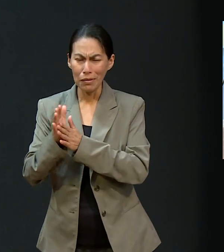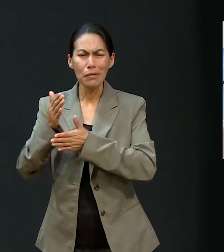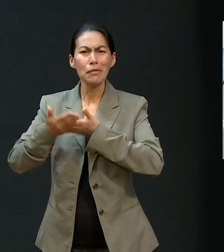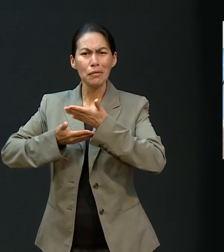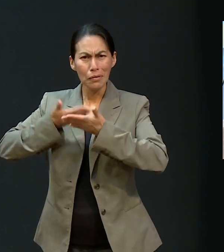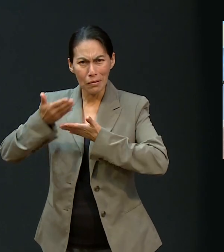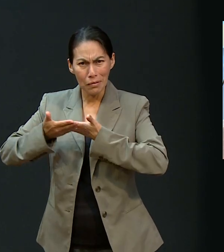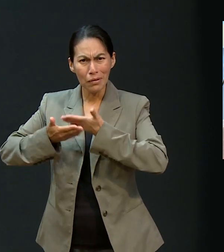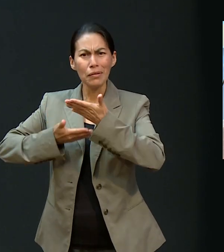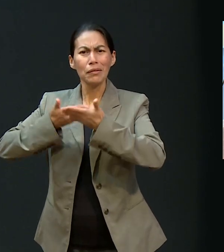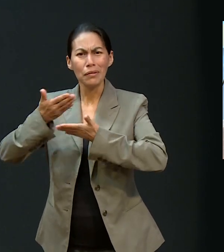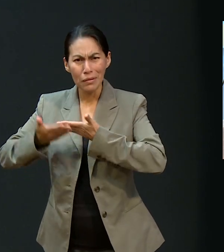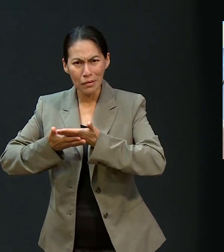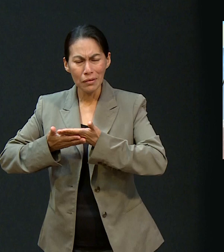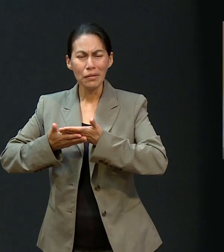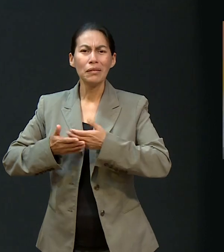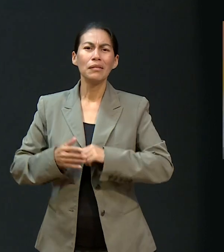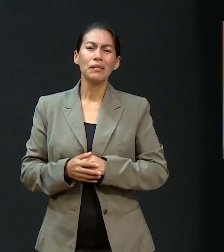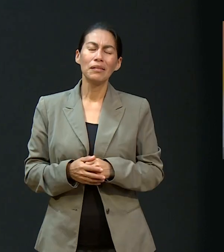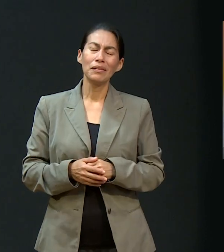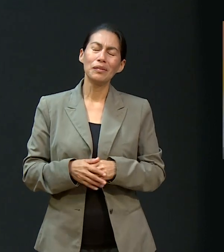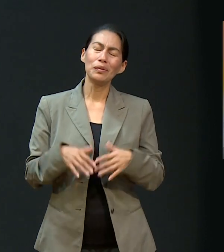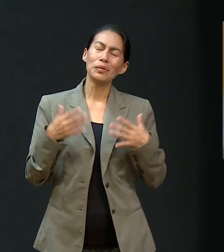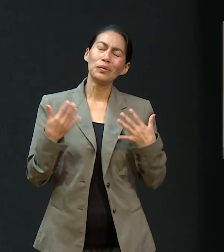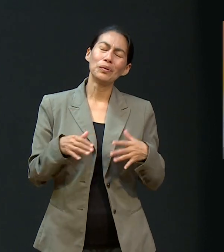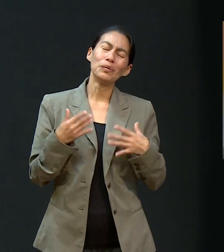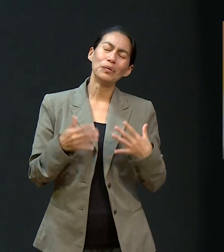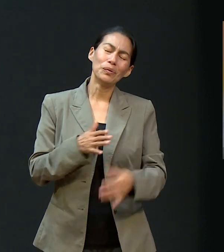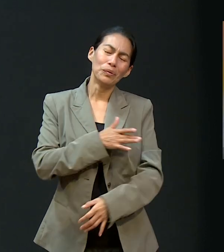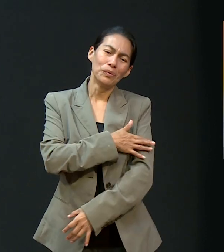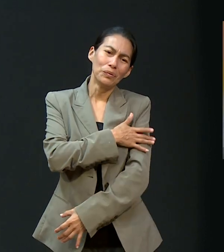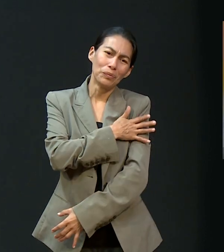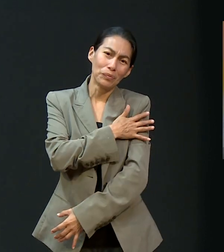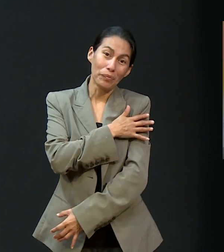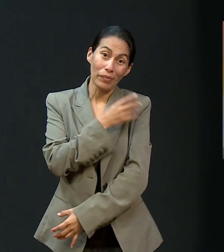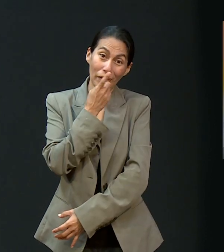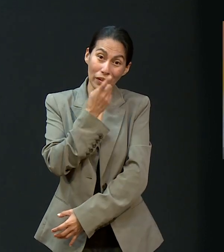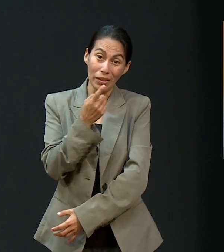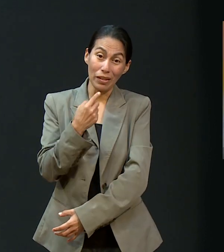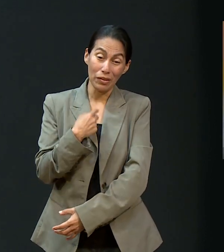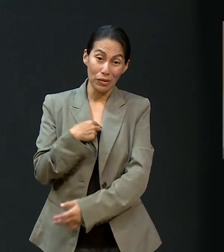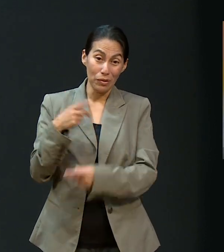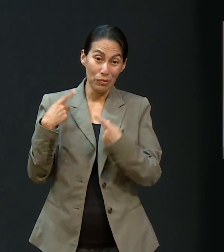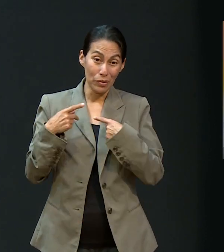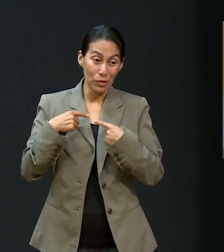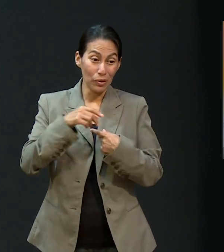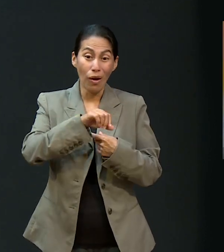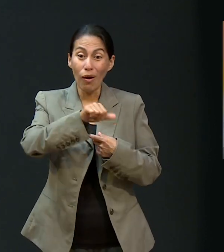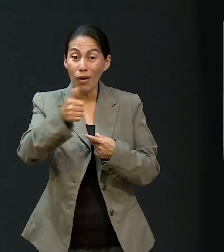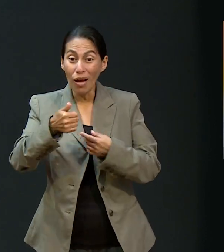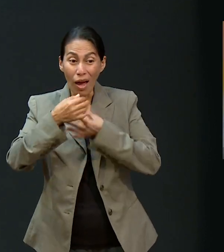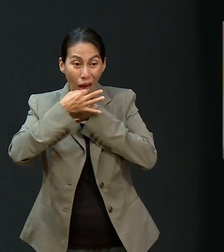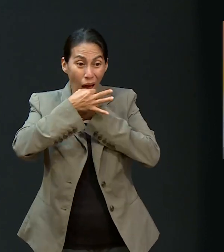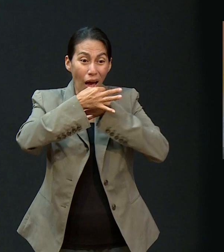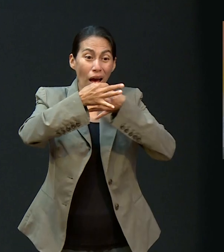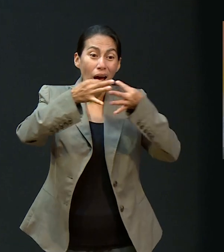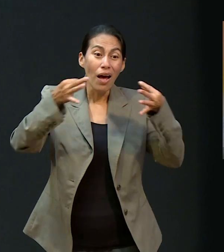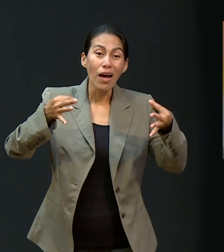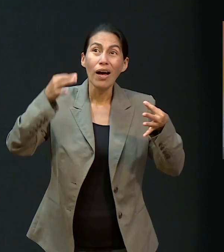a los congresos, sigue sirviendo. Y veo como igual ella menciona, dice, yo tengo que contarle a las